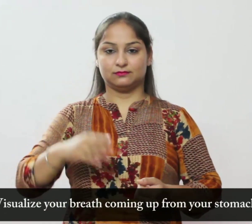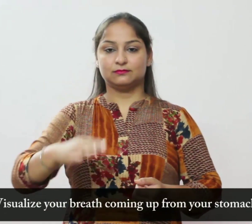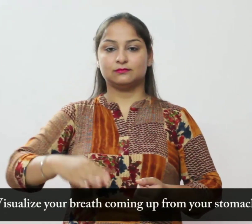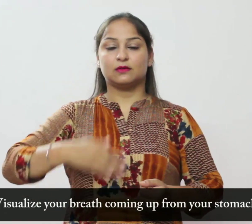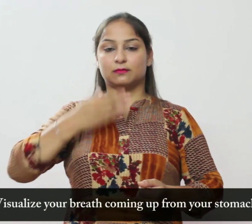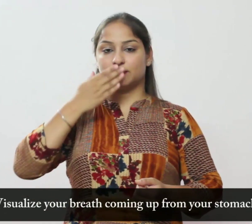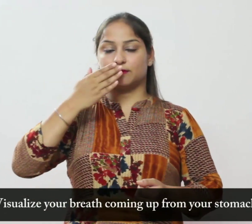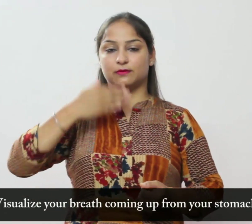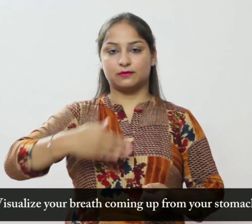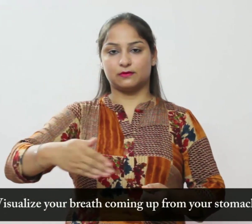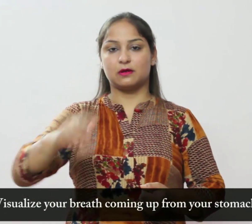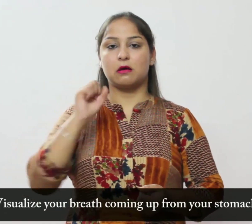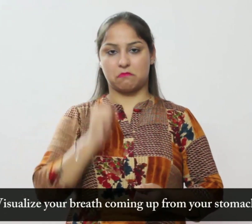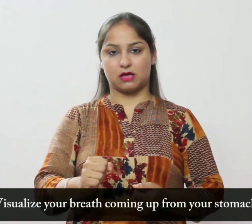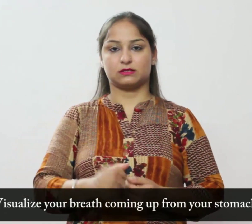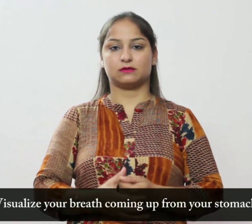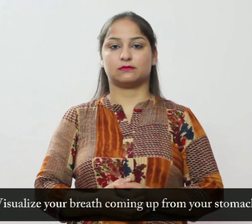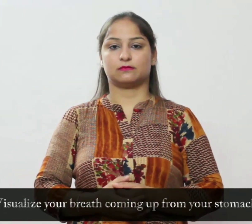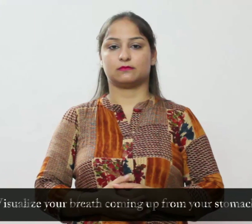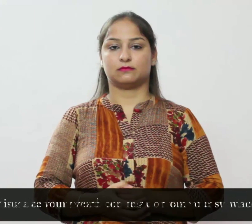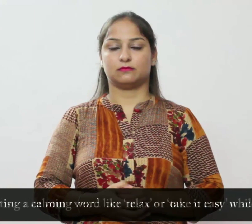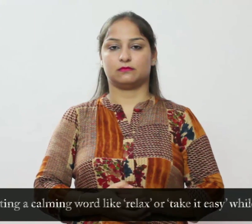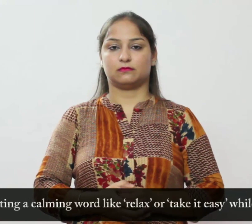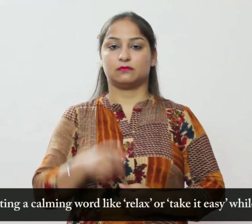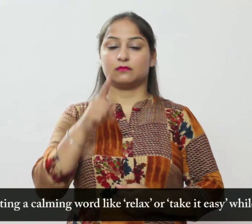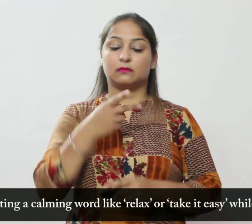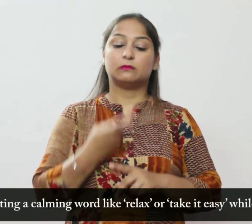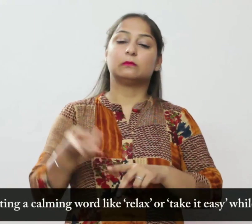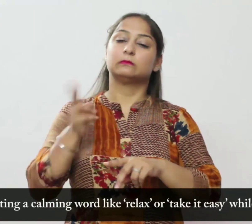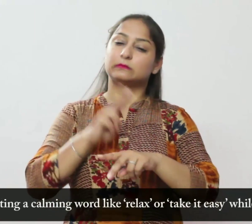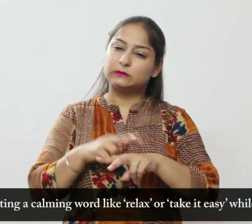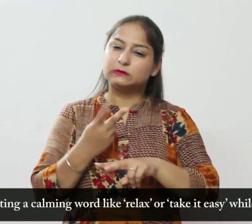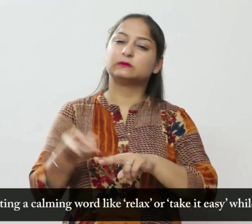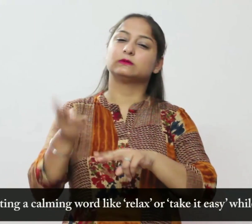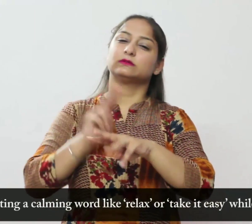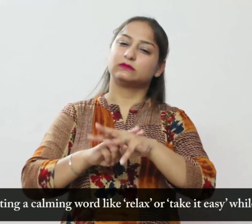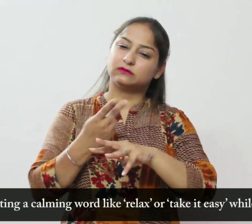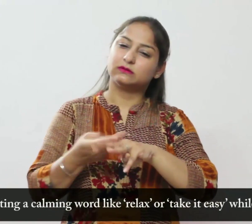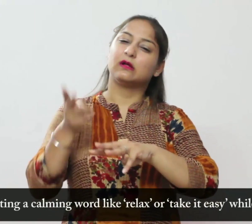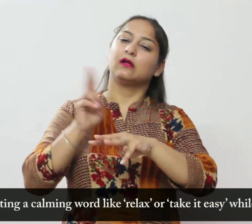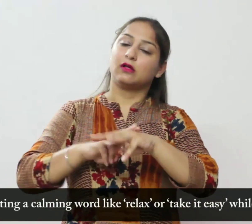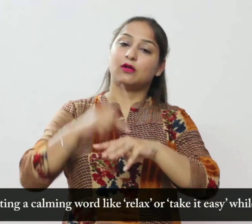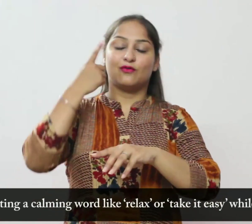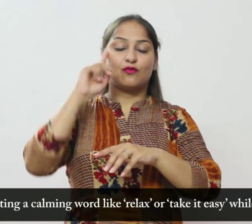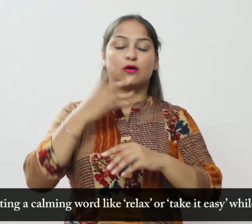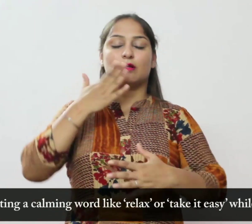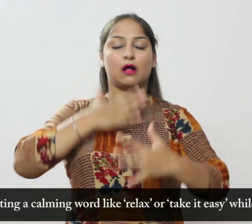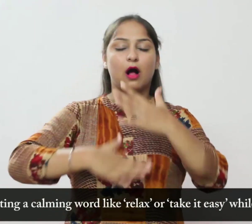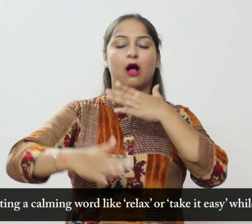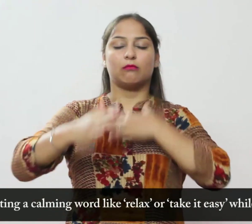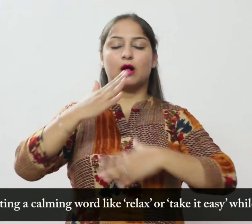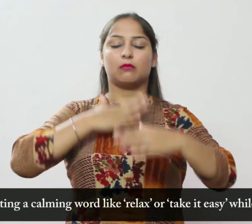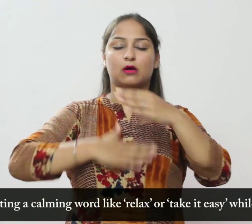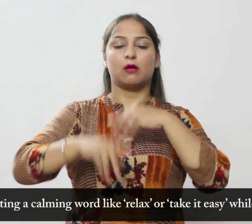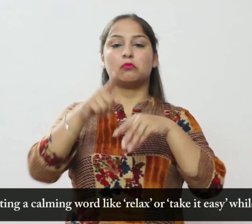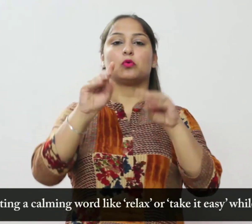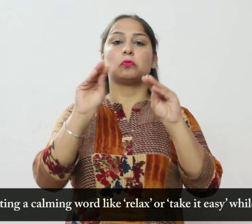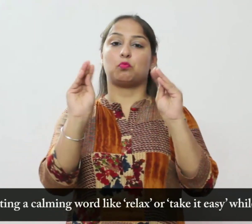अपनी छाती से सास ना ले अपने पेट से आने वाली अपनी सास की कलपना करें